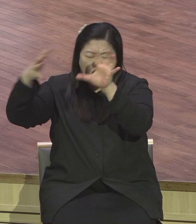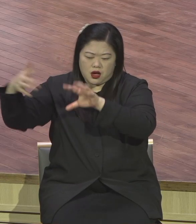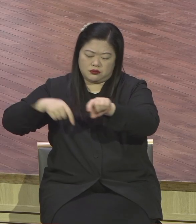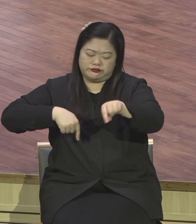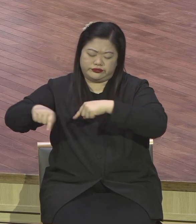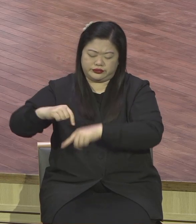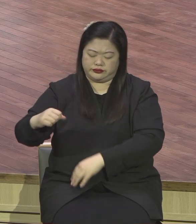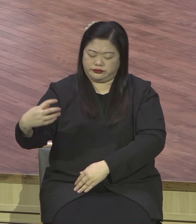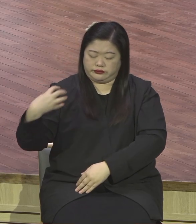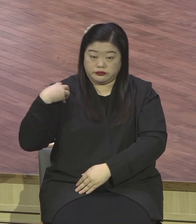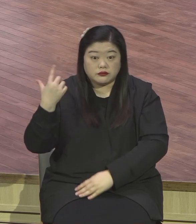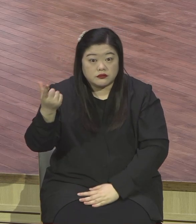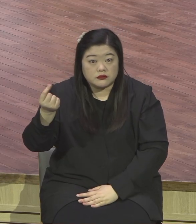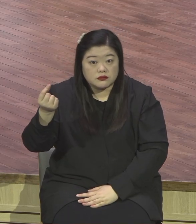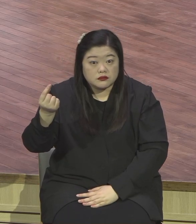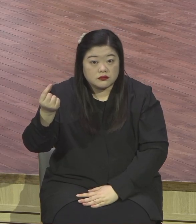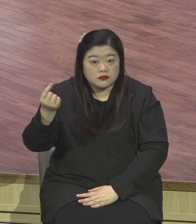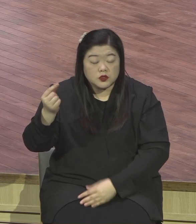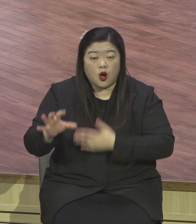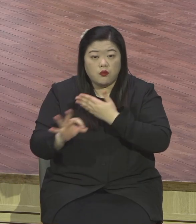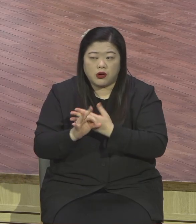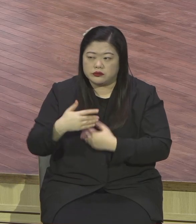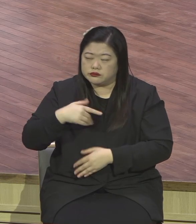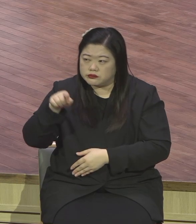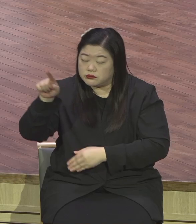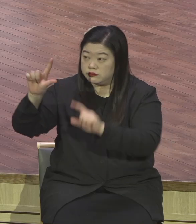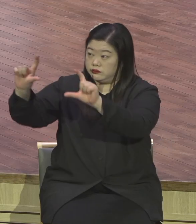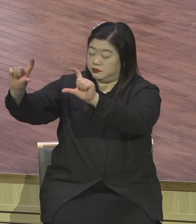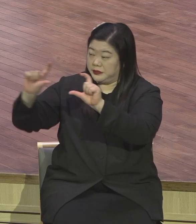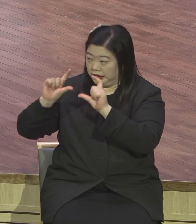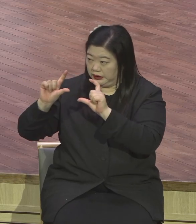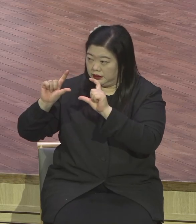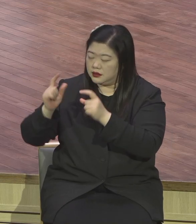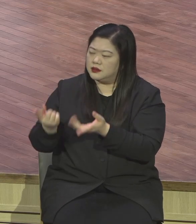우리가 믿는 거예요. 이 말씀을 잡는 겁니다.